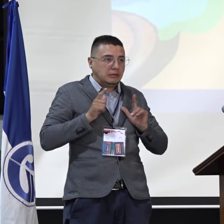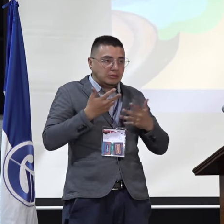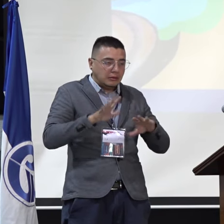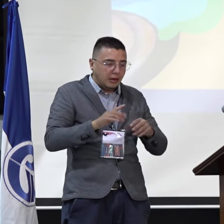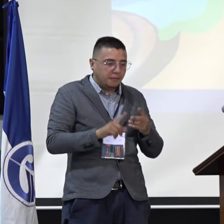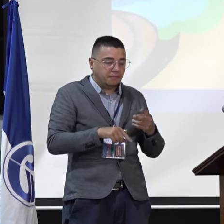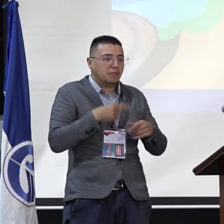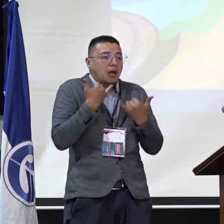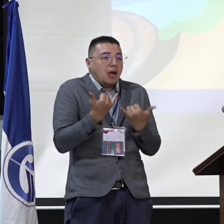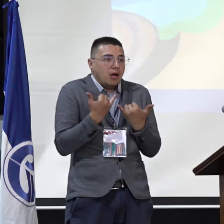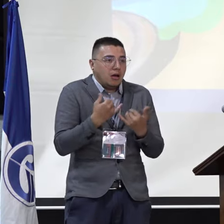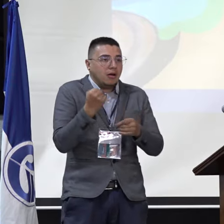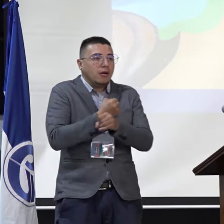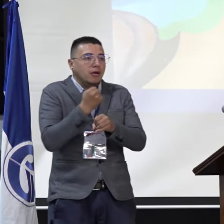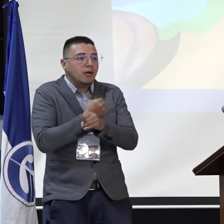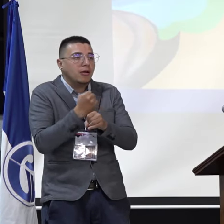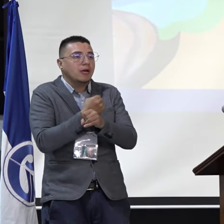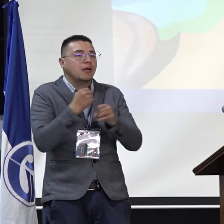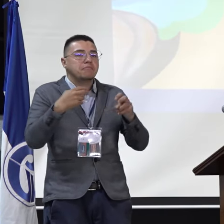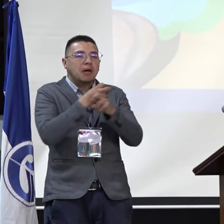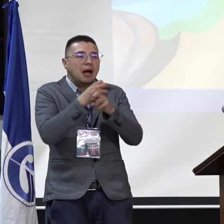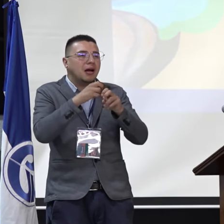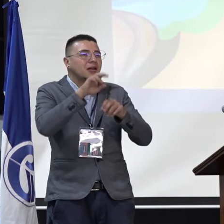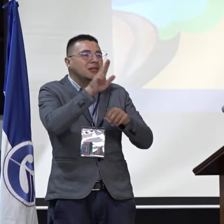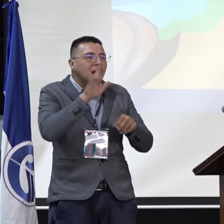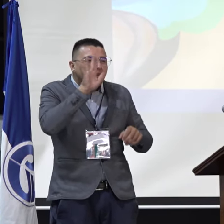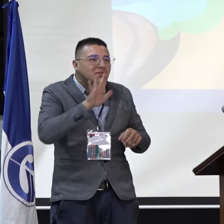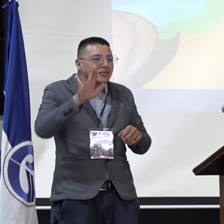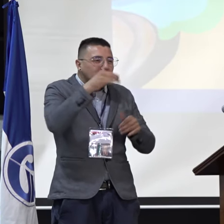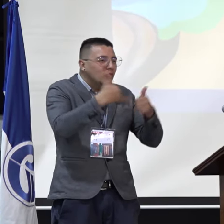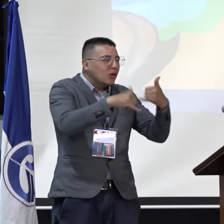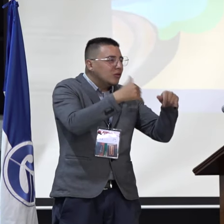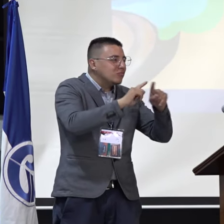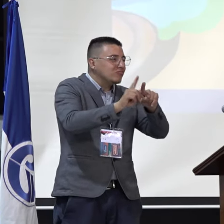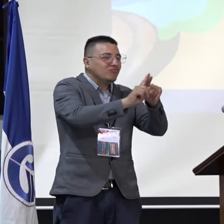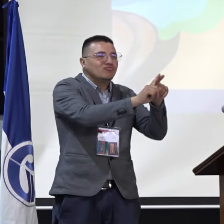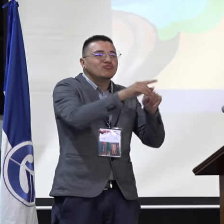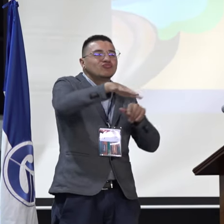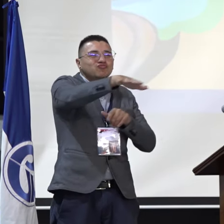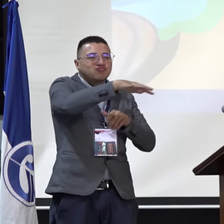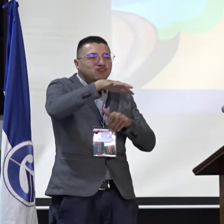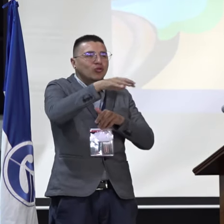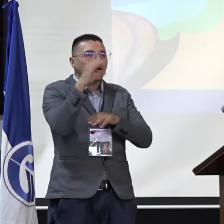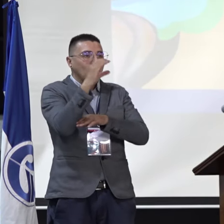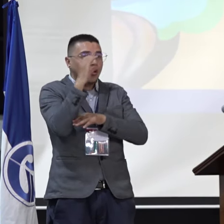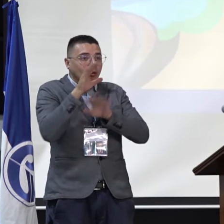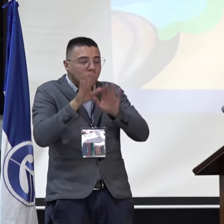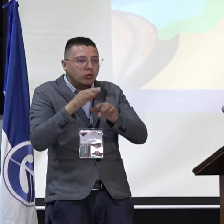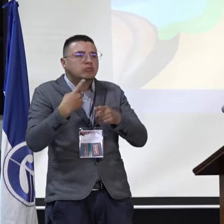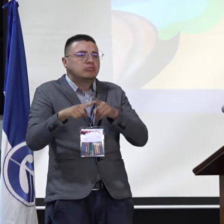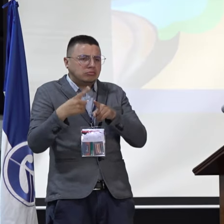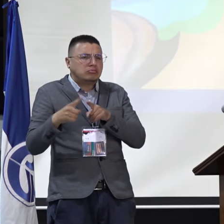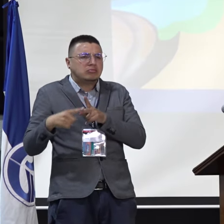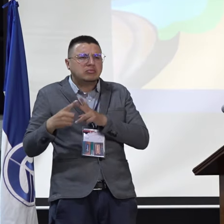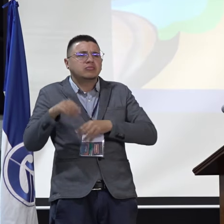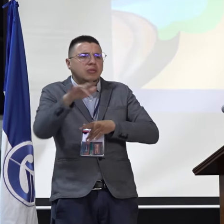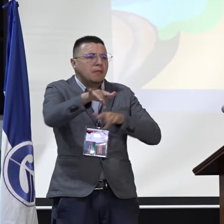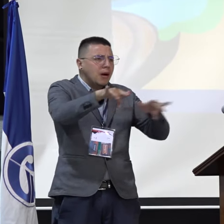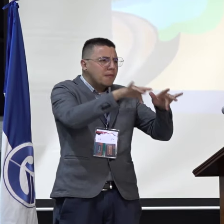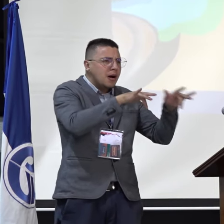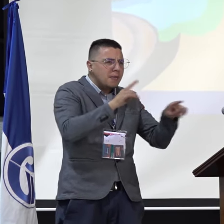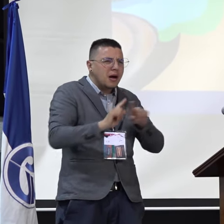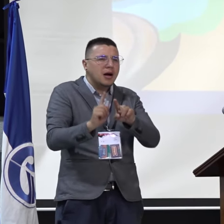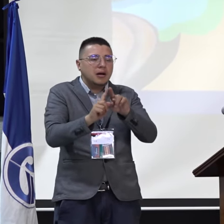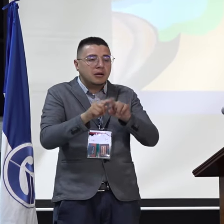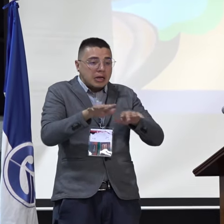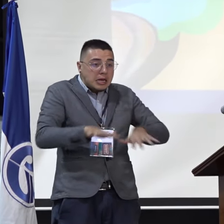Actualmente trabajo en Parques Nacionales Naturales de Colombia y, pues, he desarrollado todo mi accionar en espacios